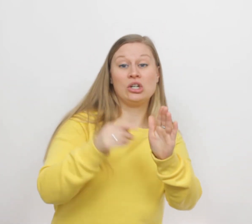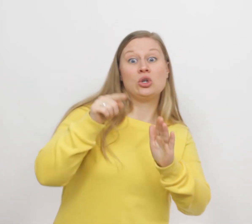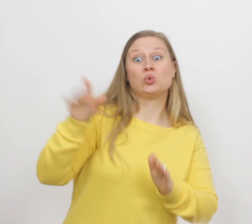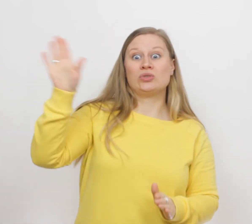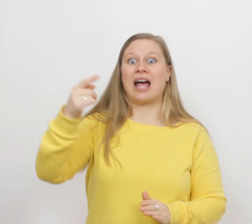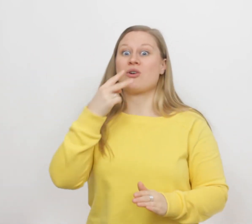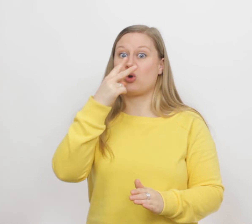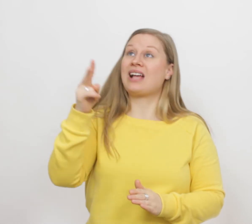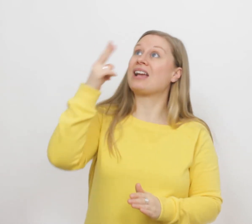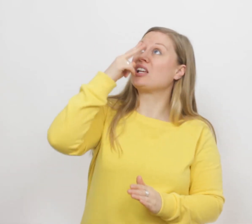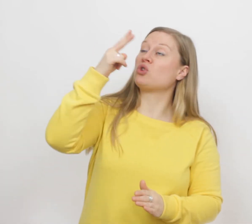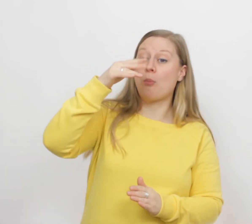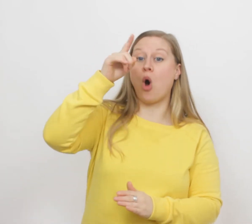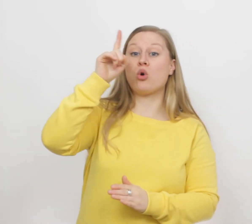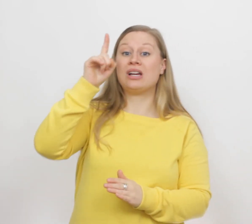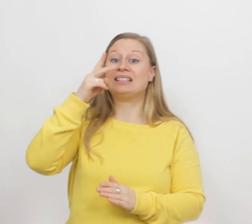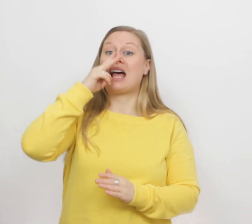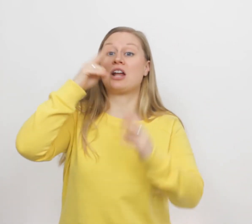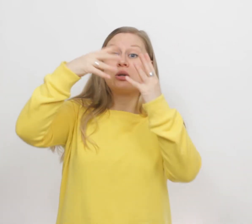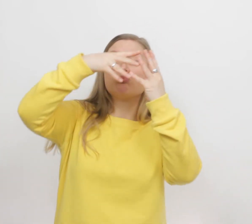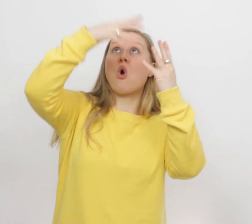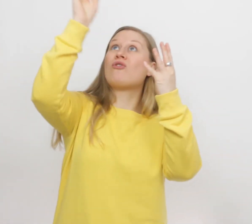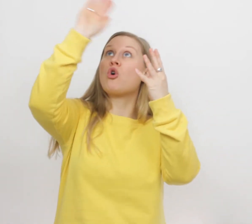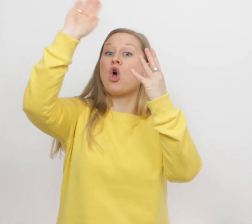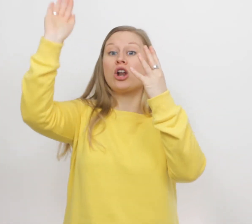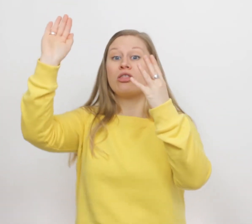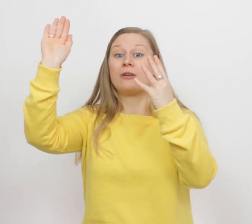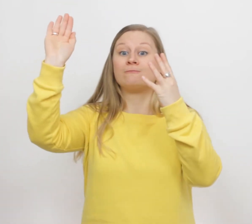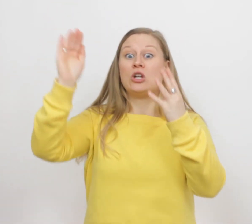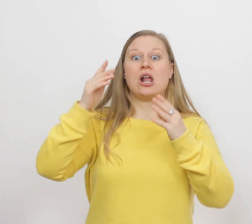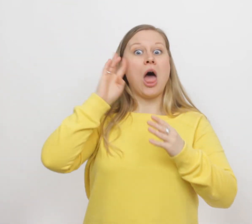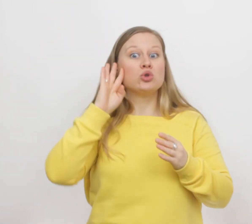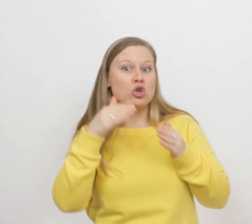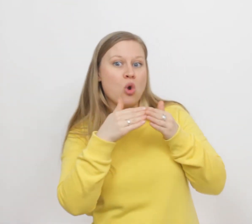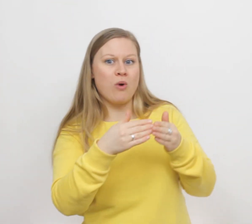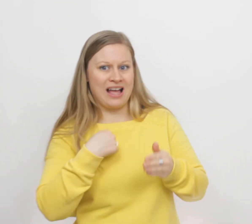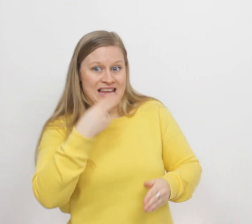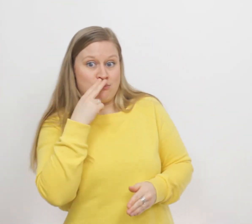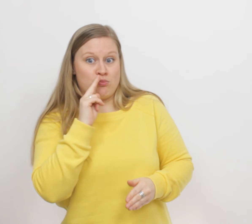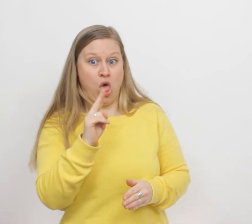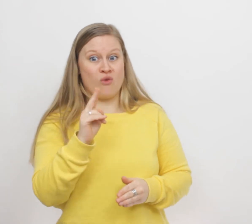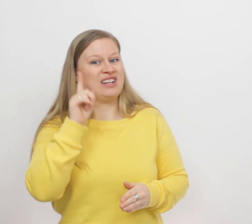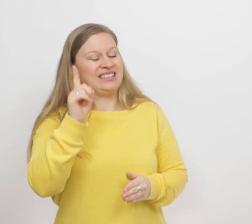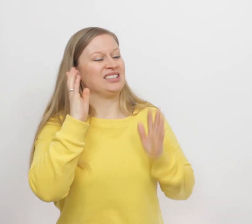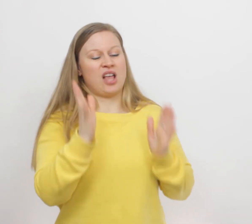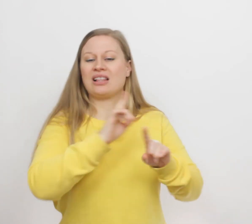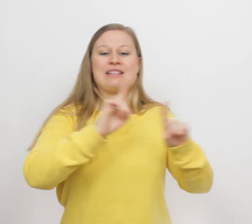Toen zei God, kijk eens omhoog, zie daar die bovenop deuren. Luister Noach, ik beloof, het zal niet